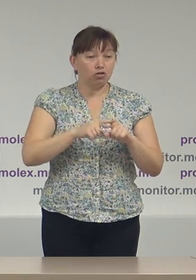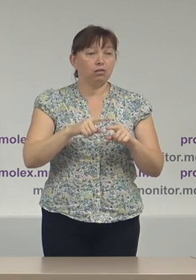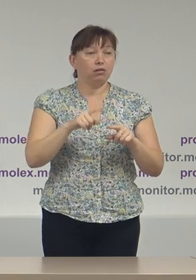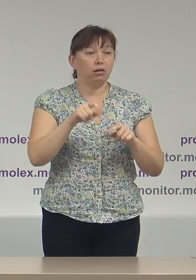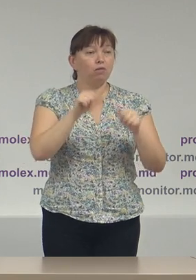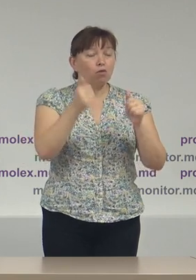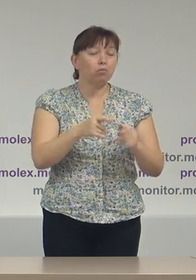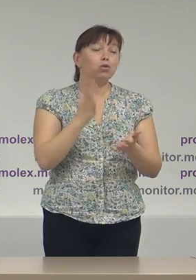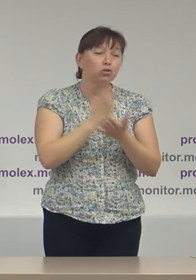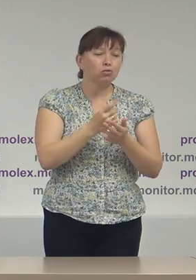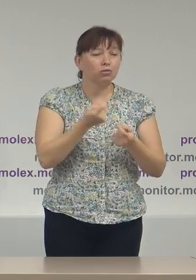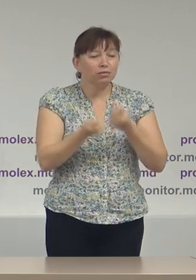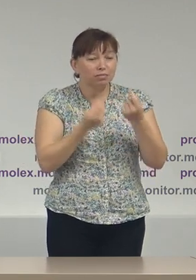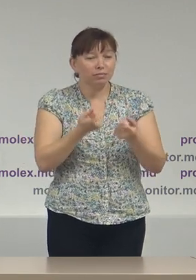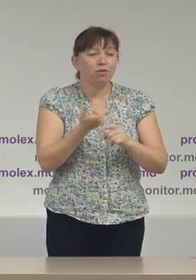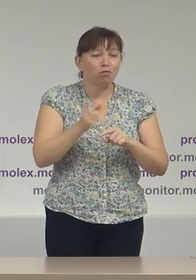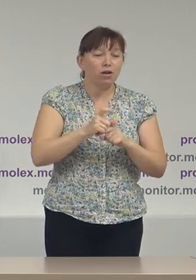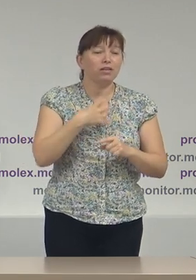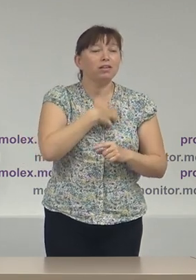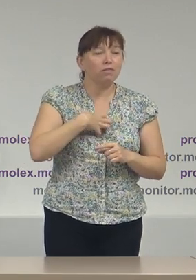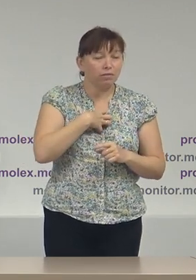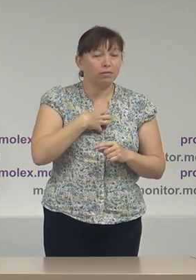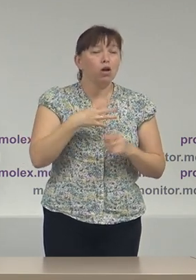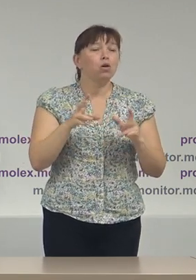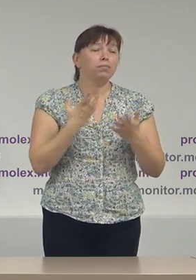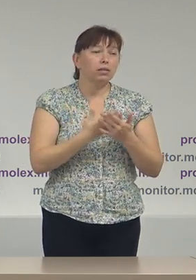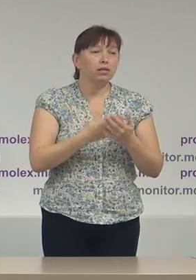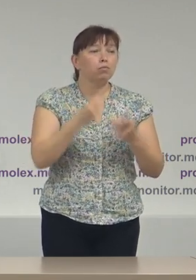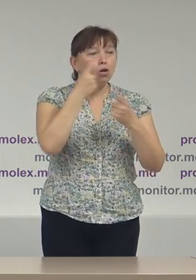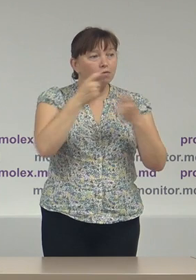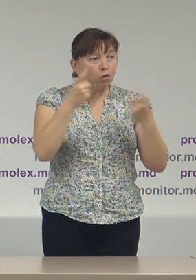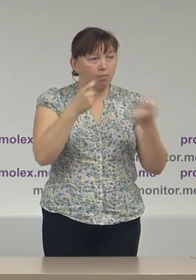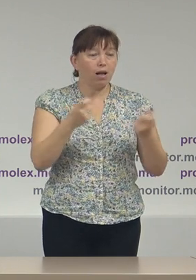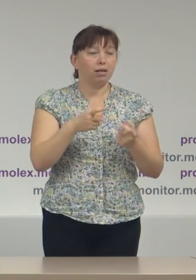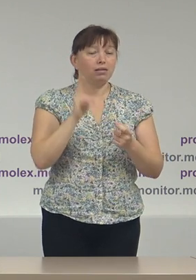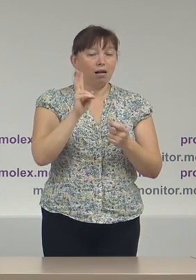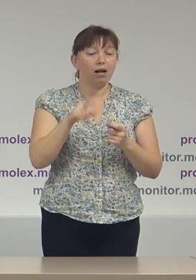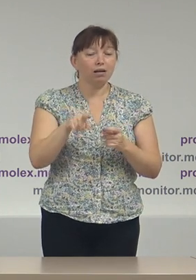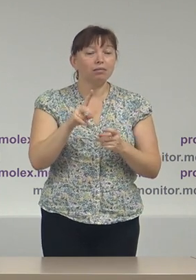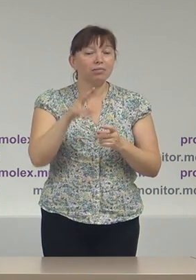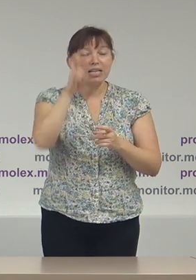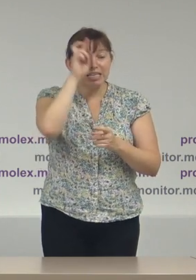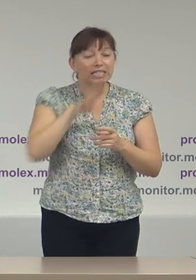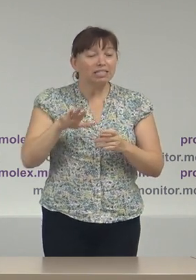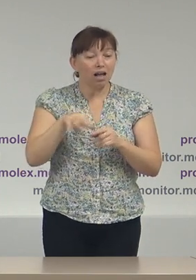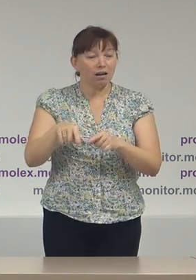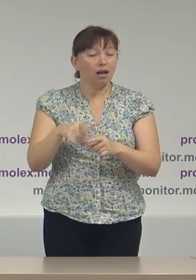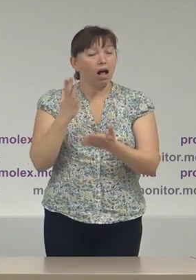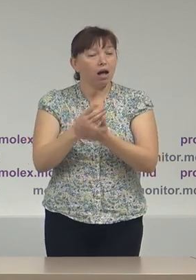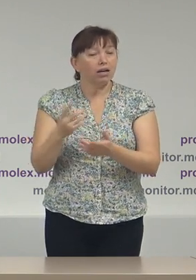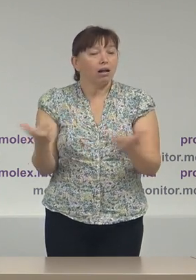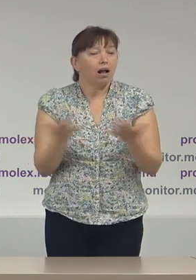anumite aspecte relevante, cum sunt informațiile oferite de țara gazdă, sau anumite interdicții